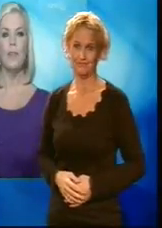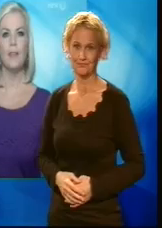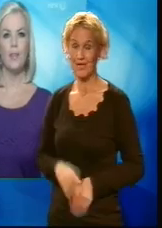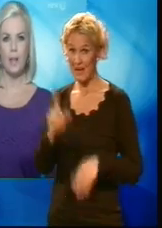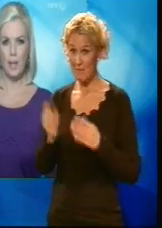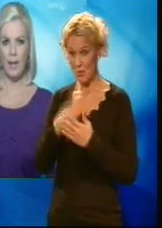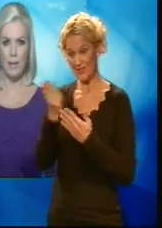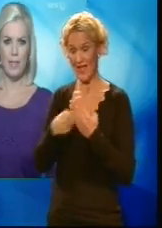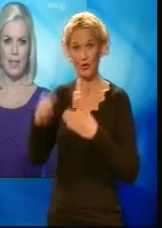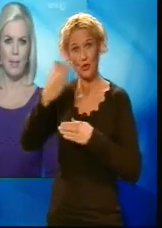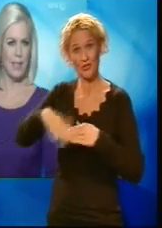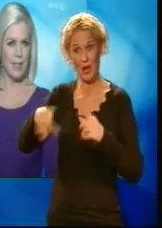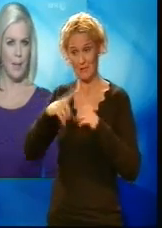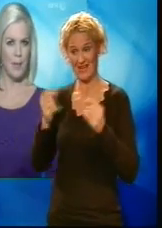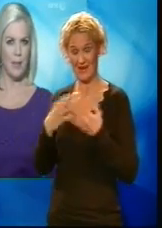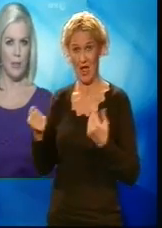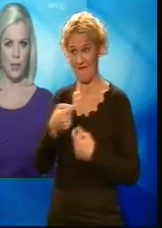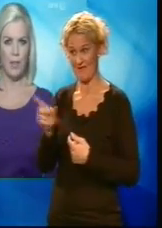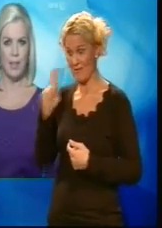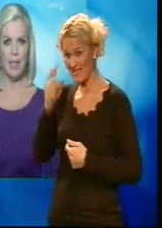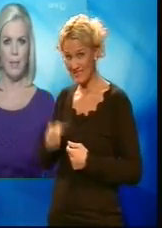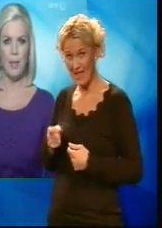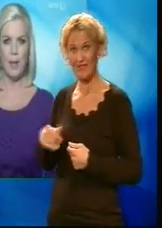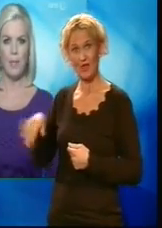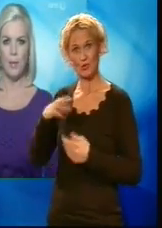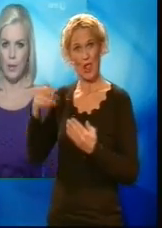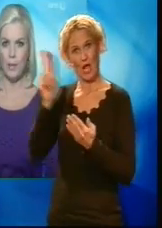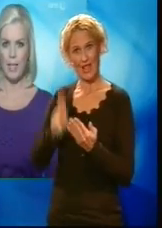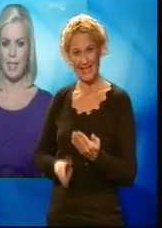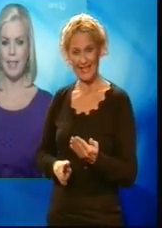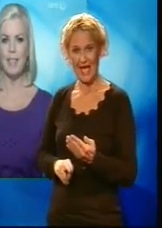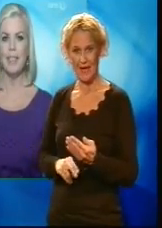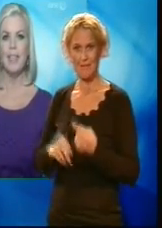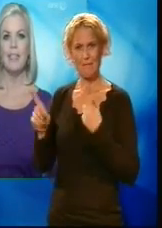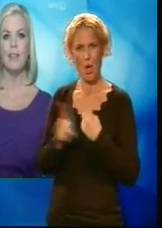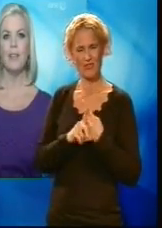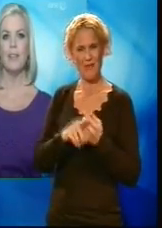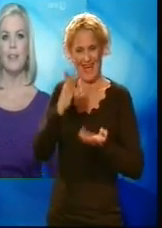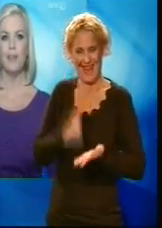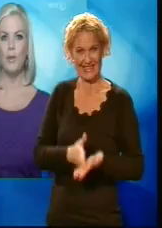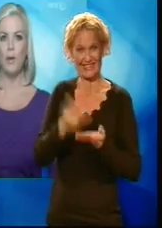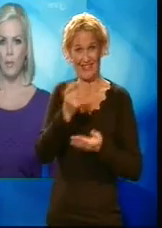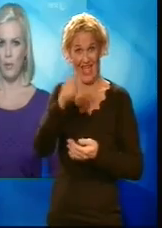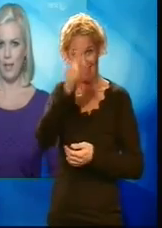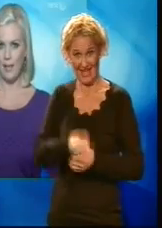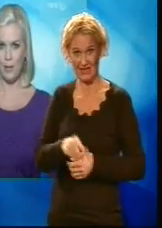tegne et nøytralt bilde av disse menneskene? Nasjonalgalleriet med møte med rettstegneren starter nå på NRK.